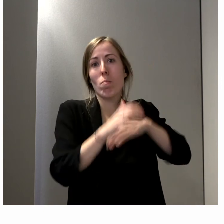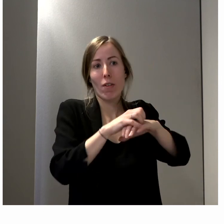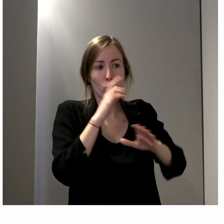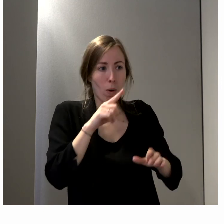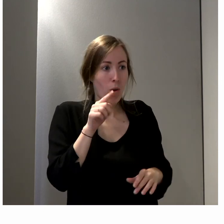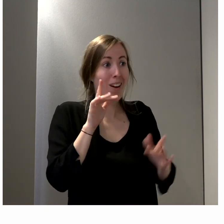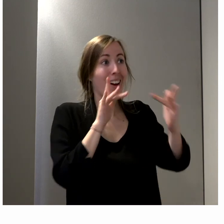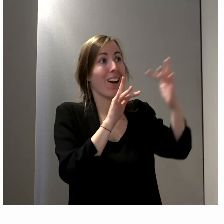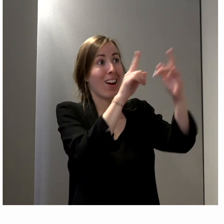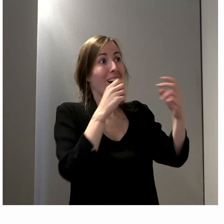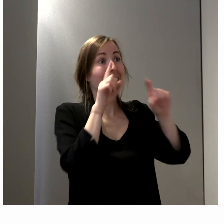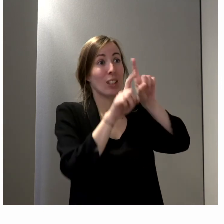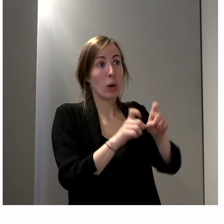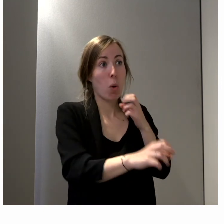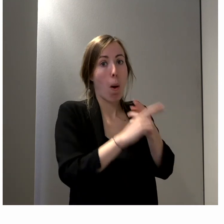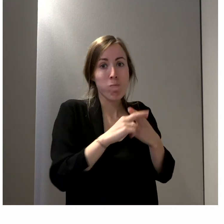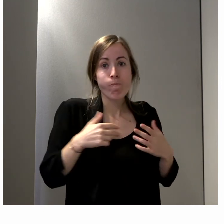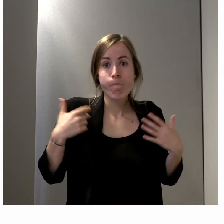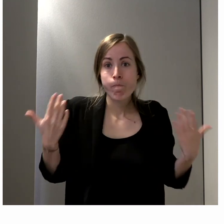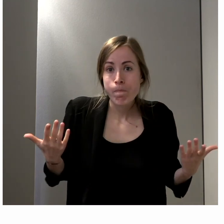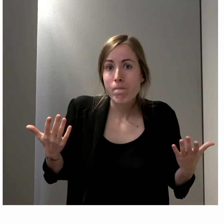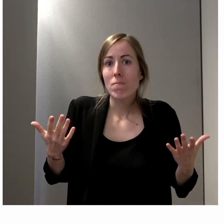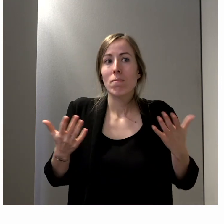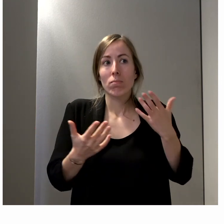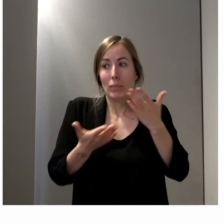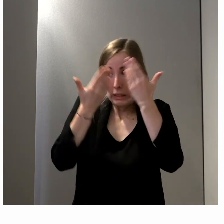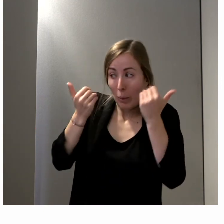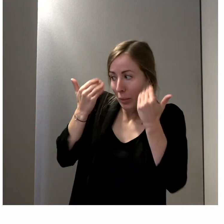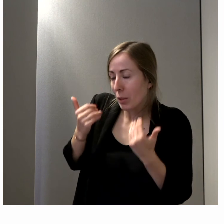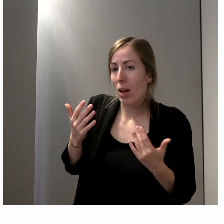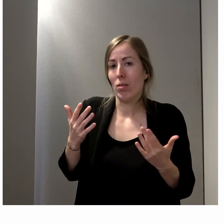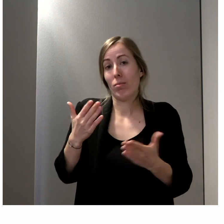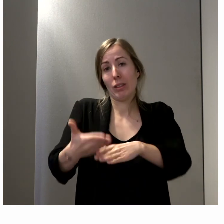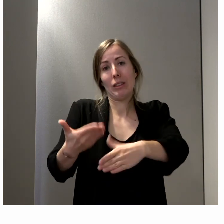sache encore forcément vous répondre, donc ce sont des choses à prévoir.